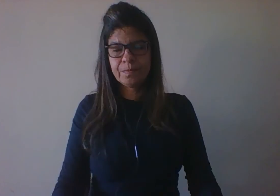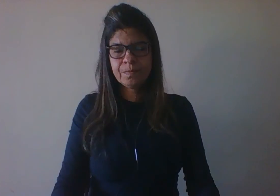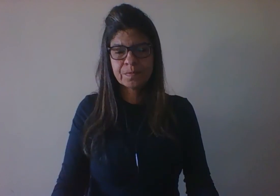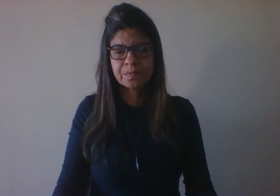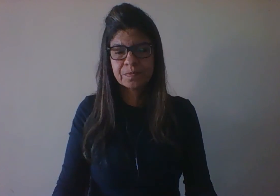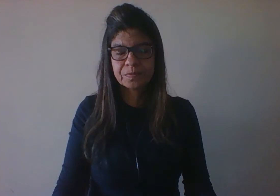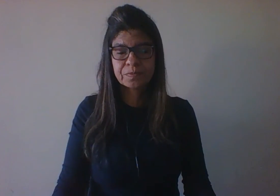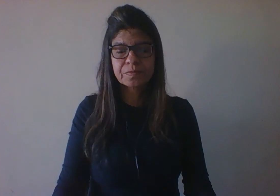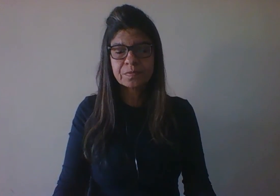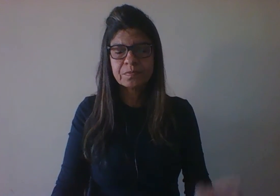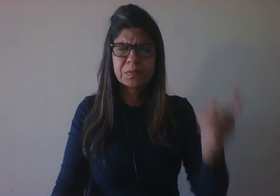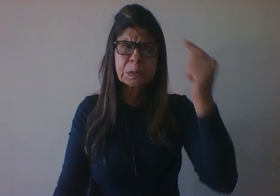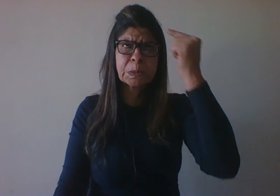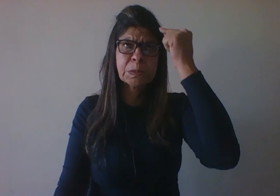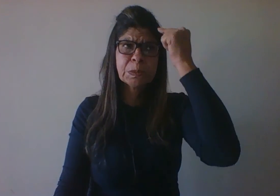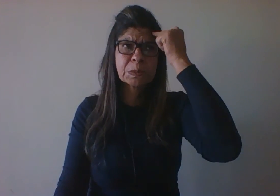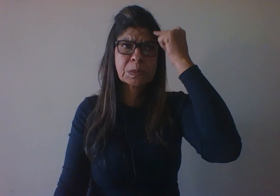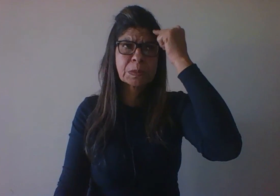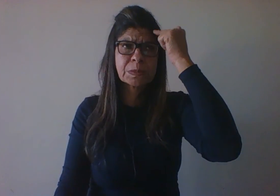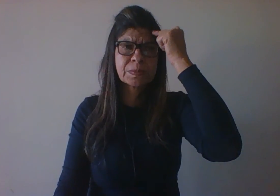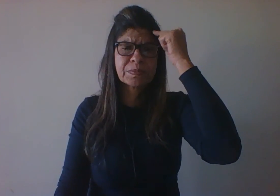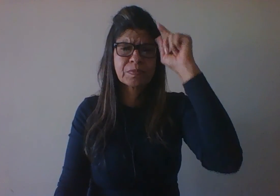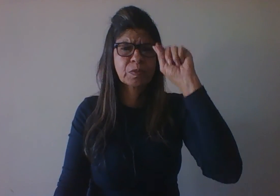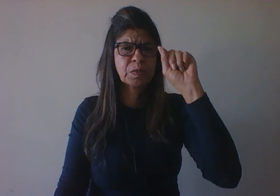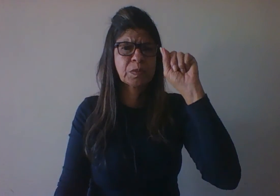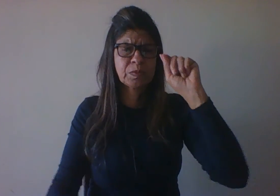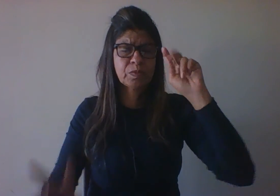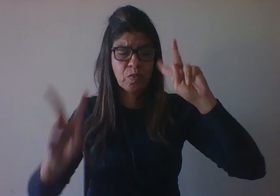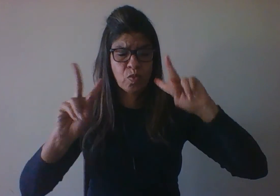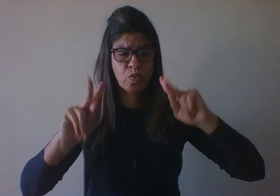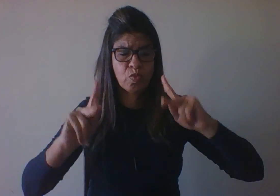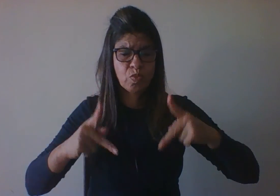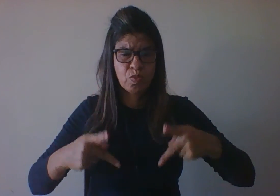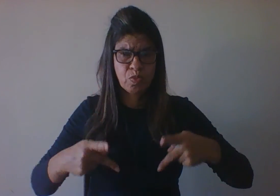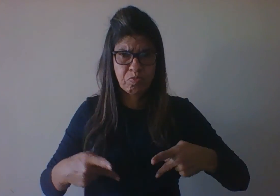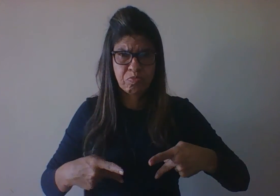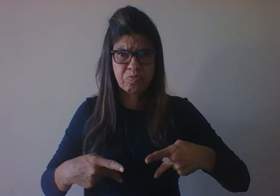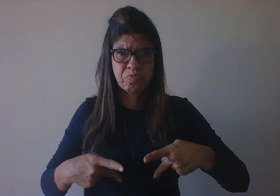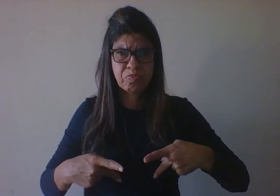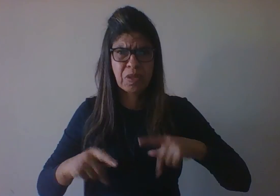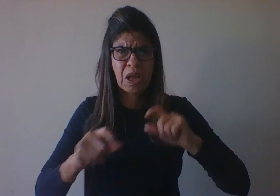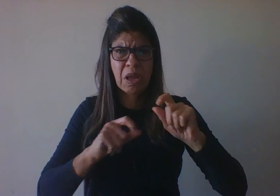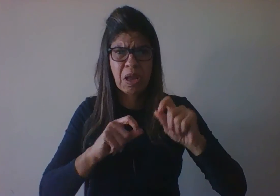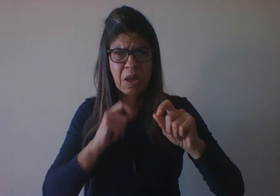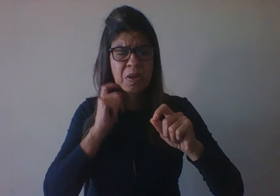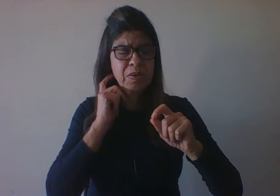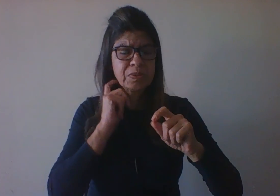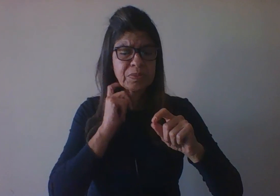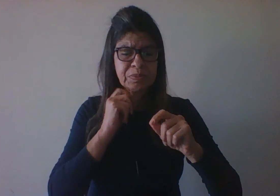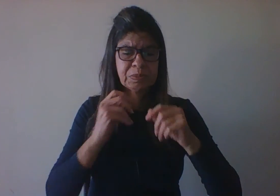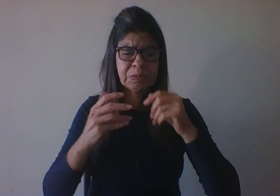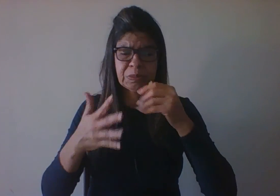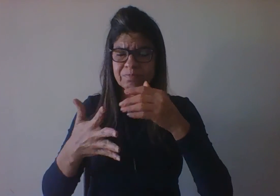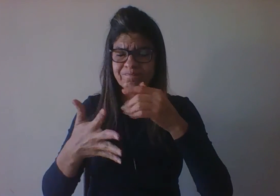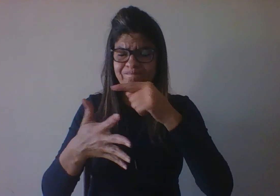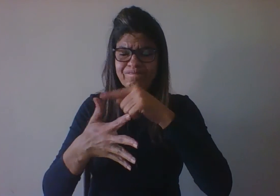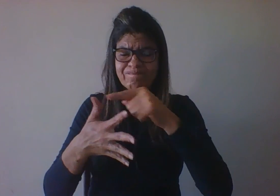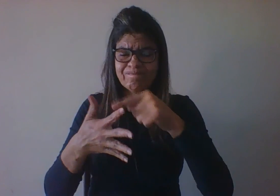Pensando, então, que o ser humano é um todo indivisível, o desenvolvimento humano deve ser entendido como uma globalidade. Para